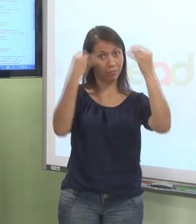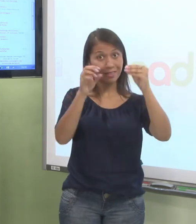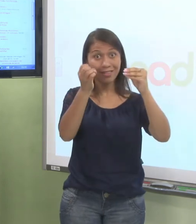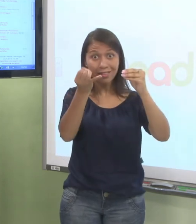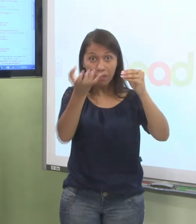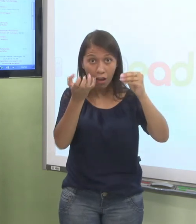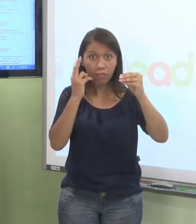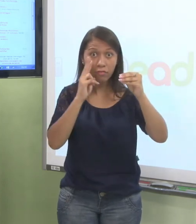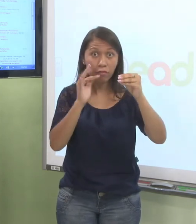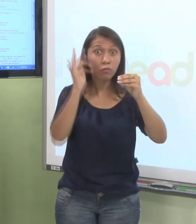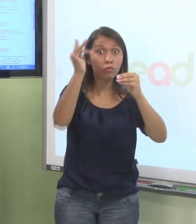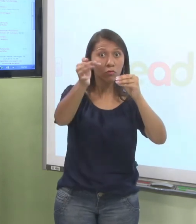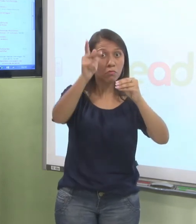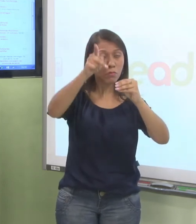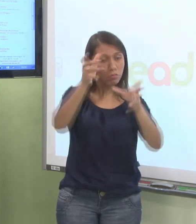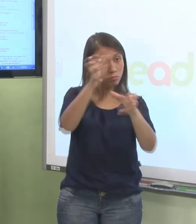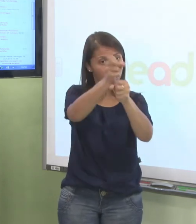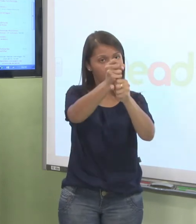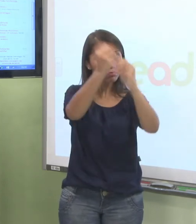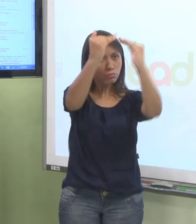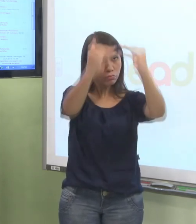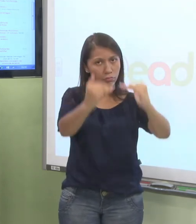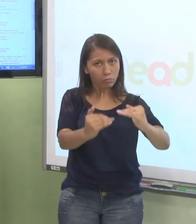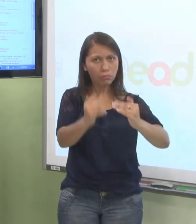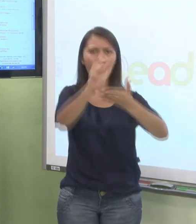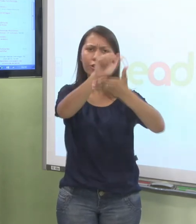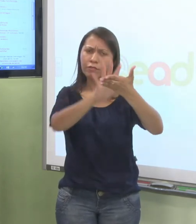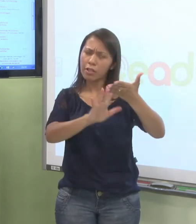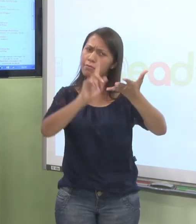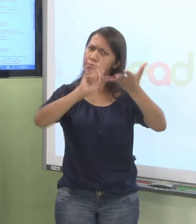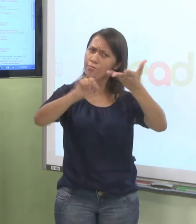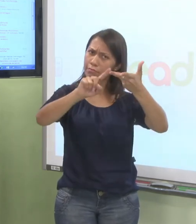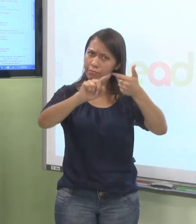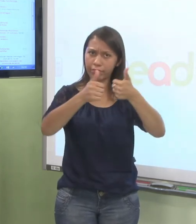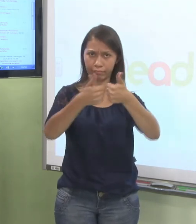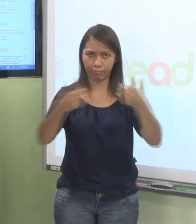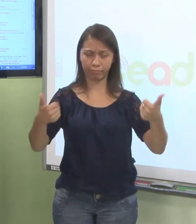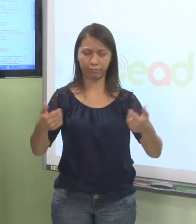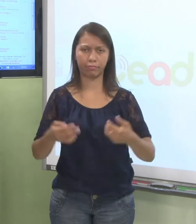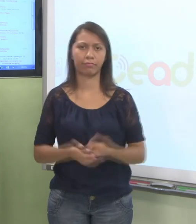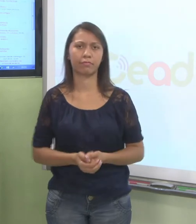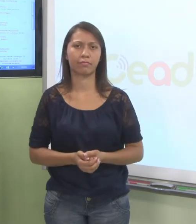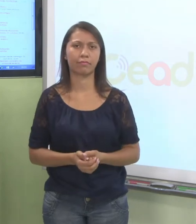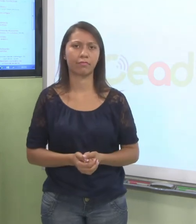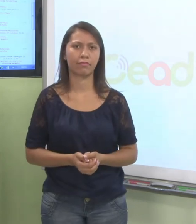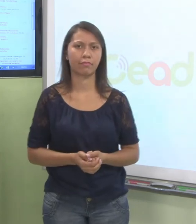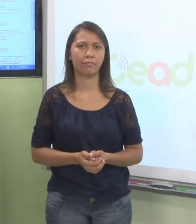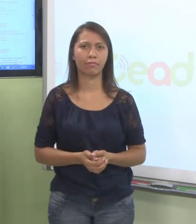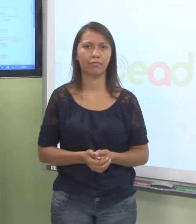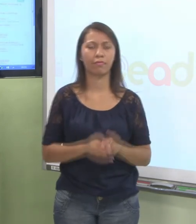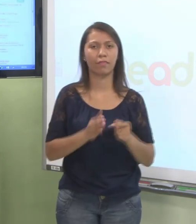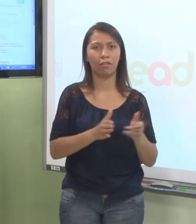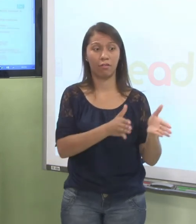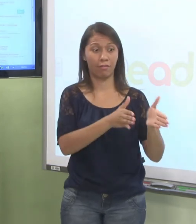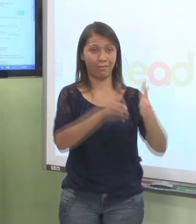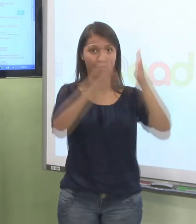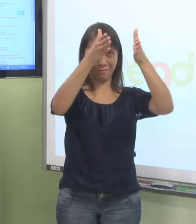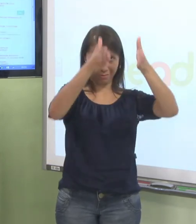notas e vai aparecer a atividade e a nota que você tirou. Beleza? Tá. Vamos para o bloco central agora, que é o mais importante da